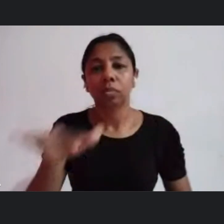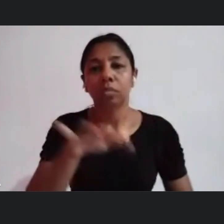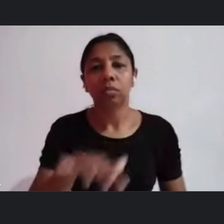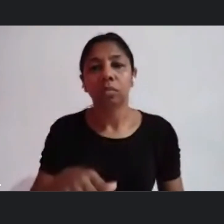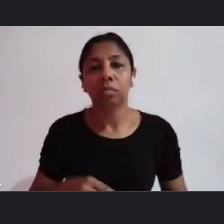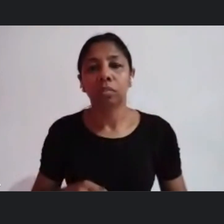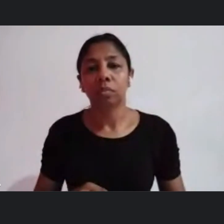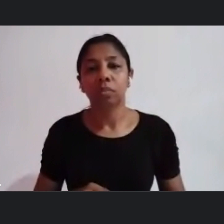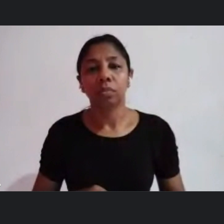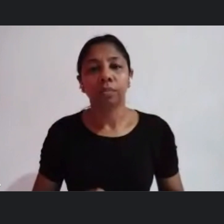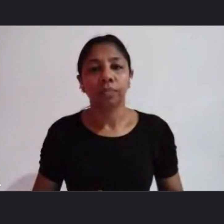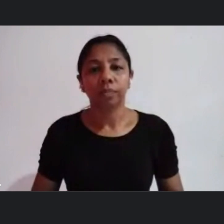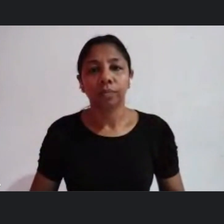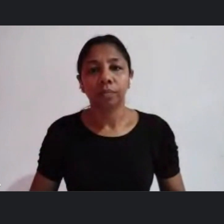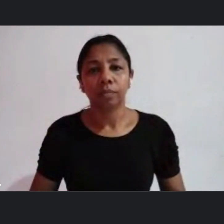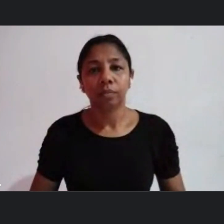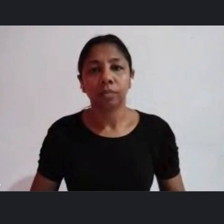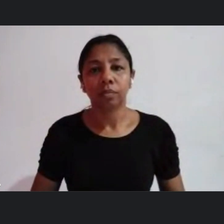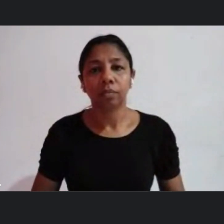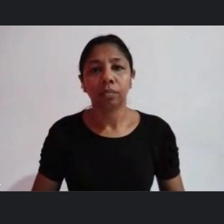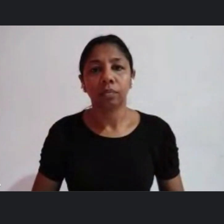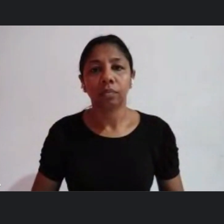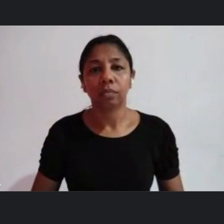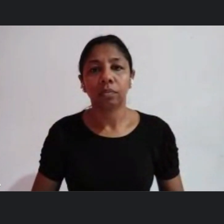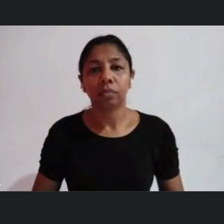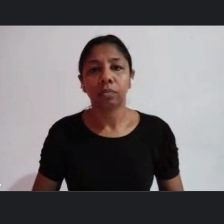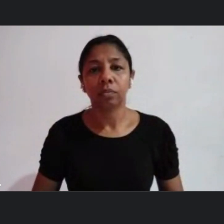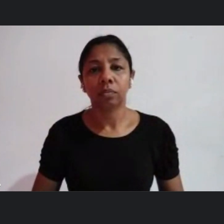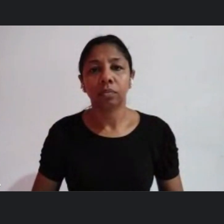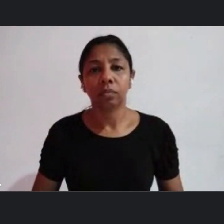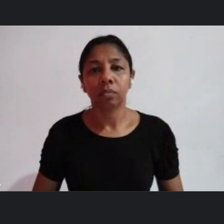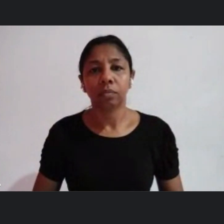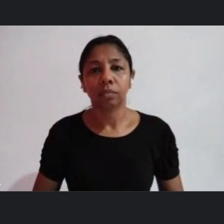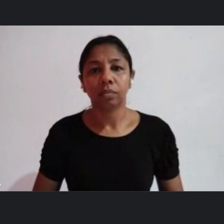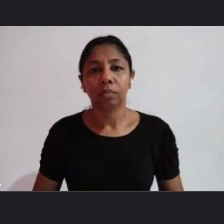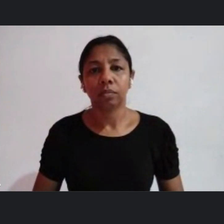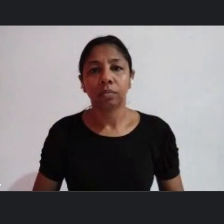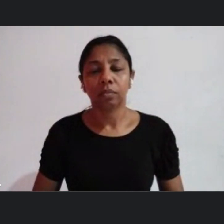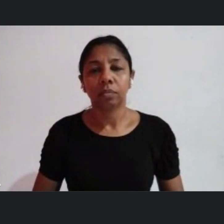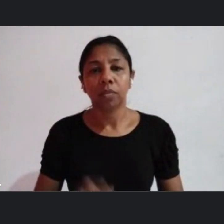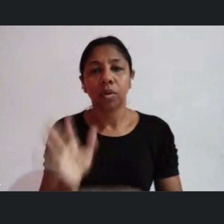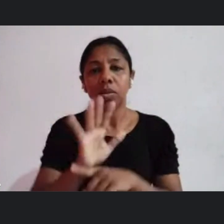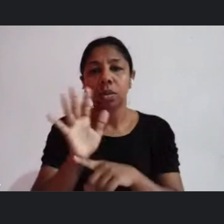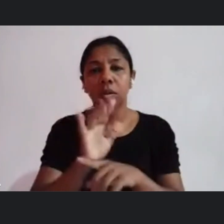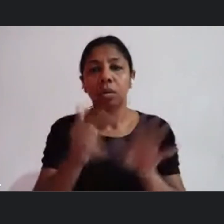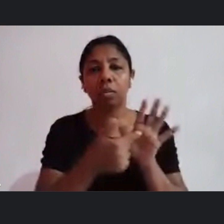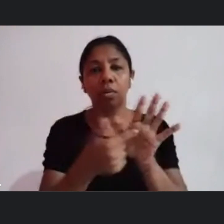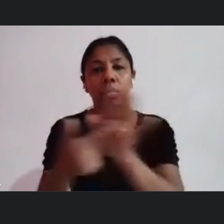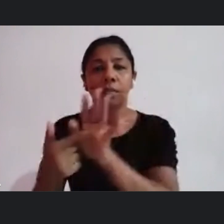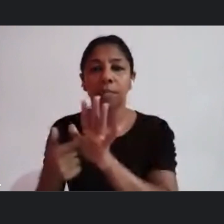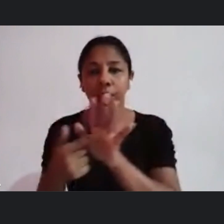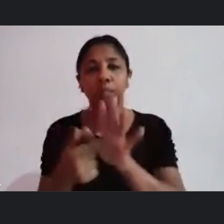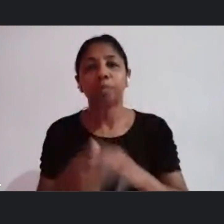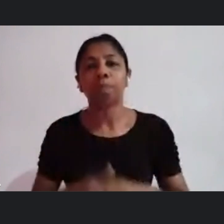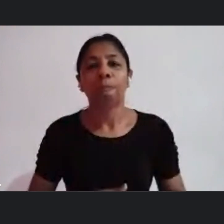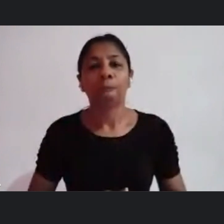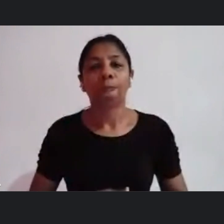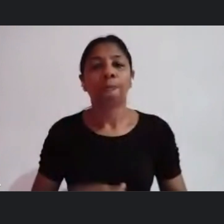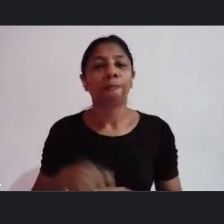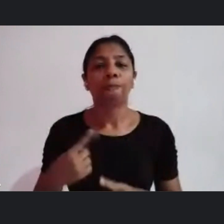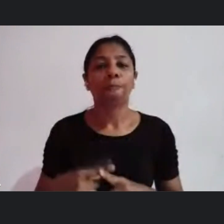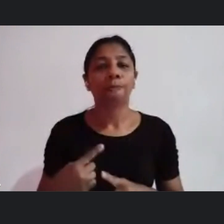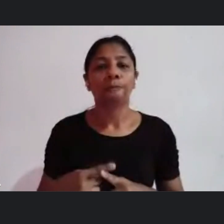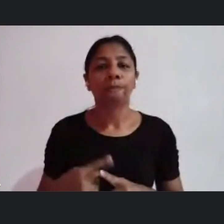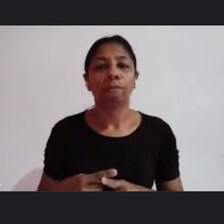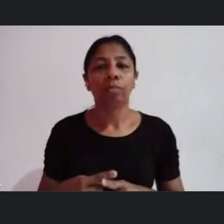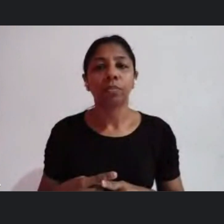funcionaram como uma sala de cinema antes como uma exibição cinematográfica por quê? você traz